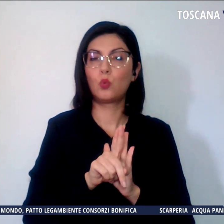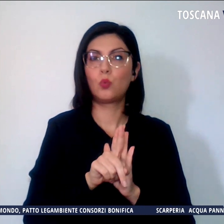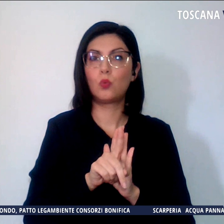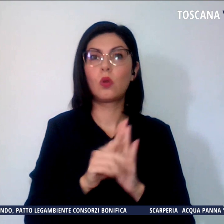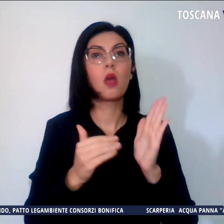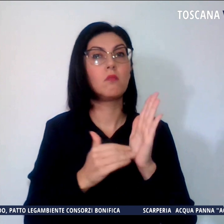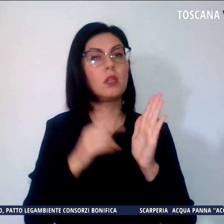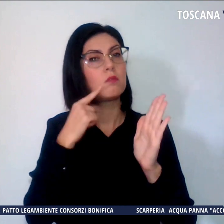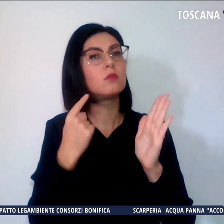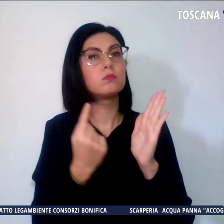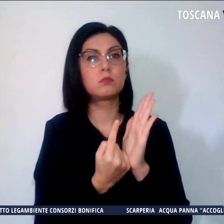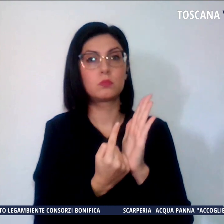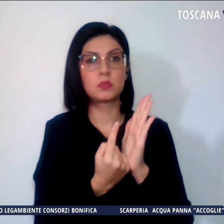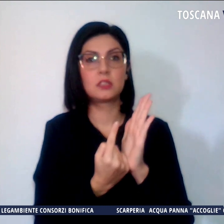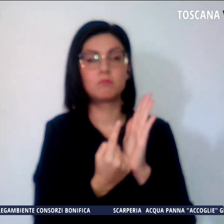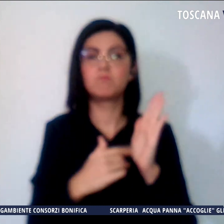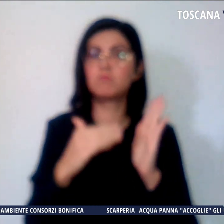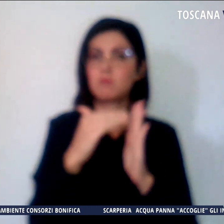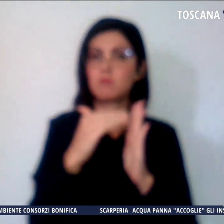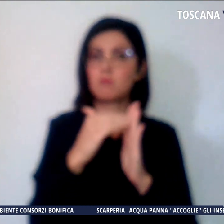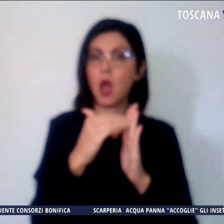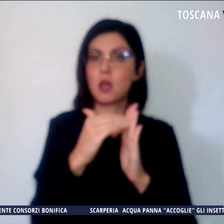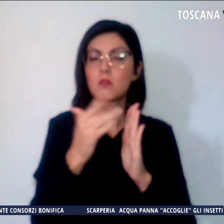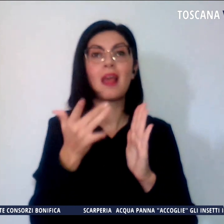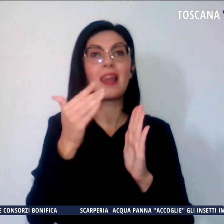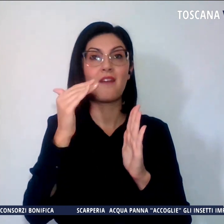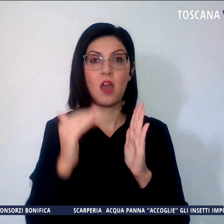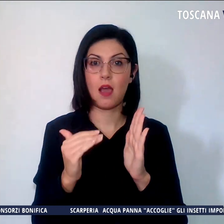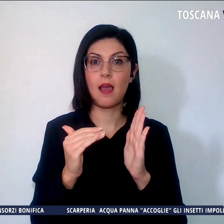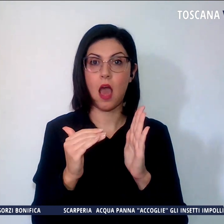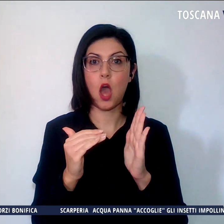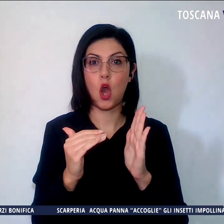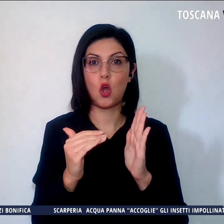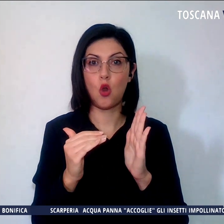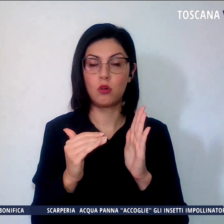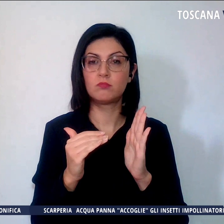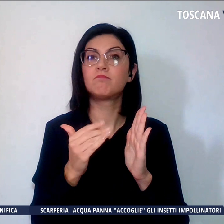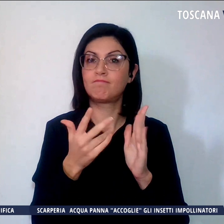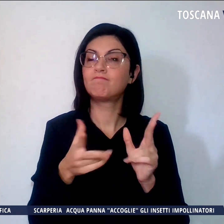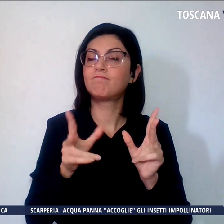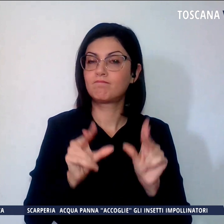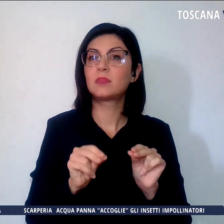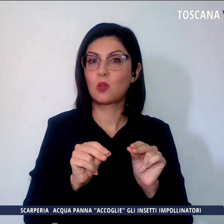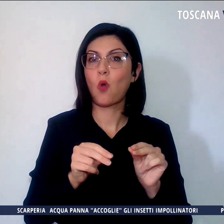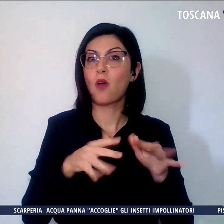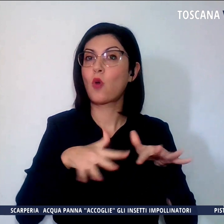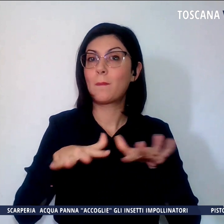stazionarie, massime in lieve calo, ma ancora sopra la norma.